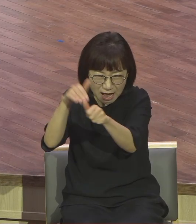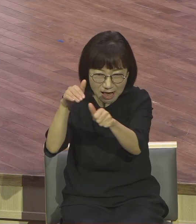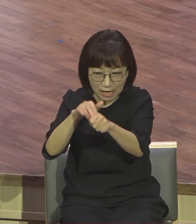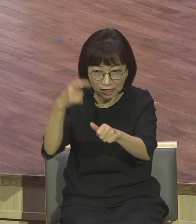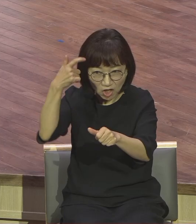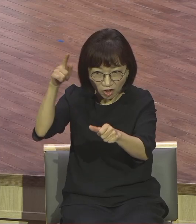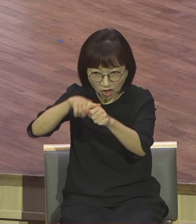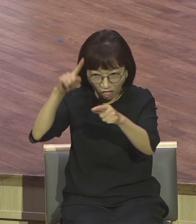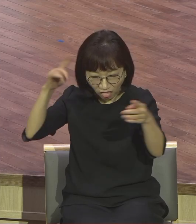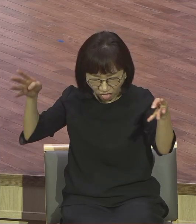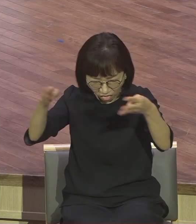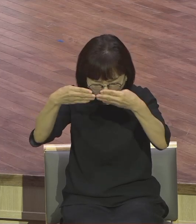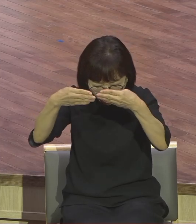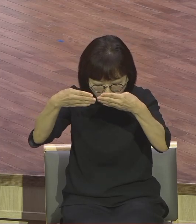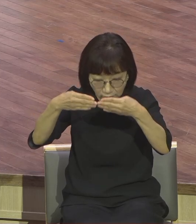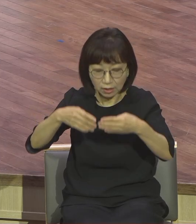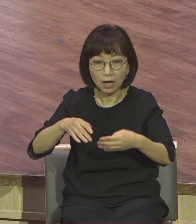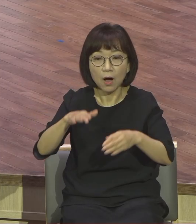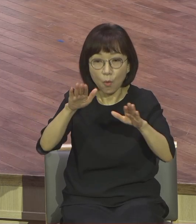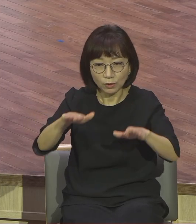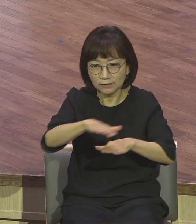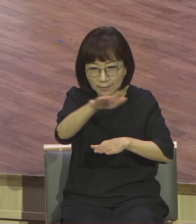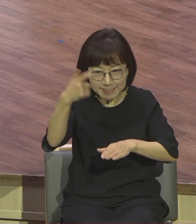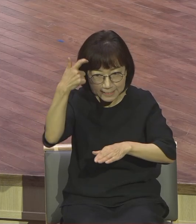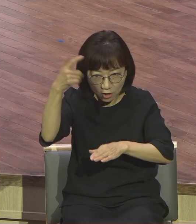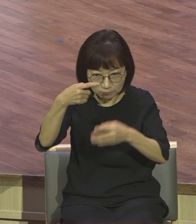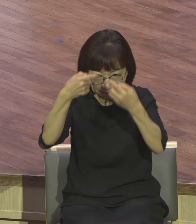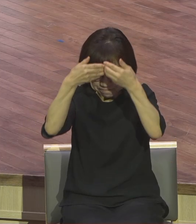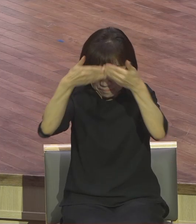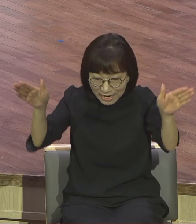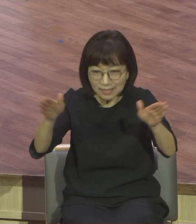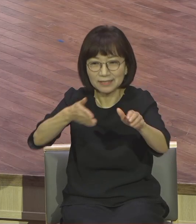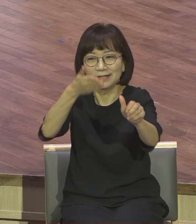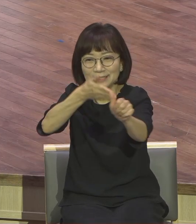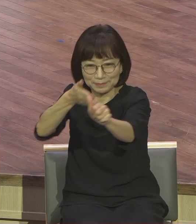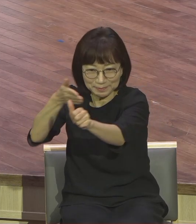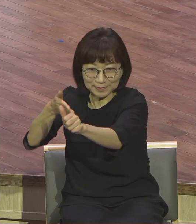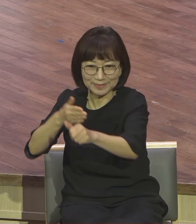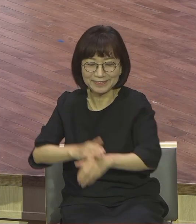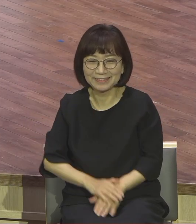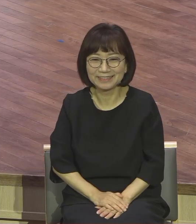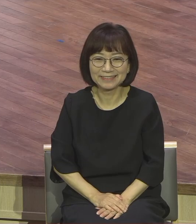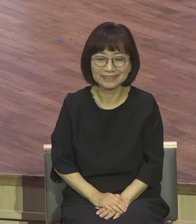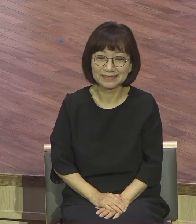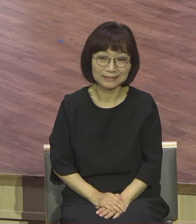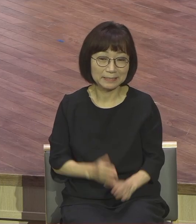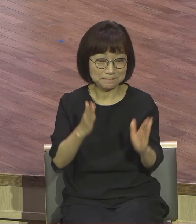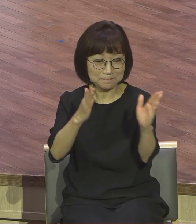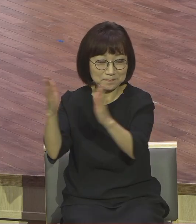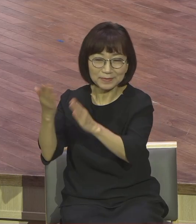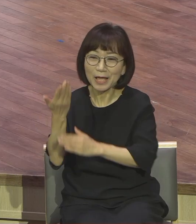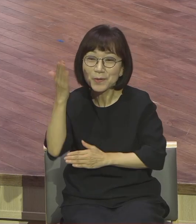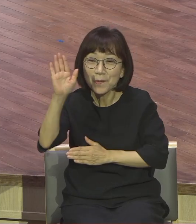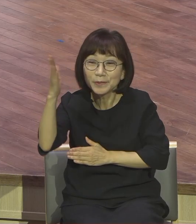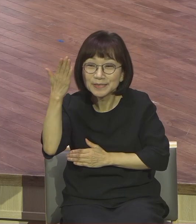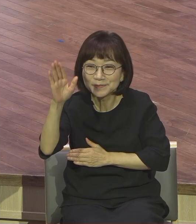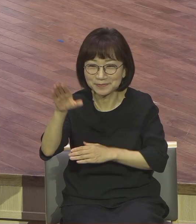정말 오늘 영의 눈 열리시길 바랍니다. 요즘은 모든 차에 네비게이션이 있어요. 네비게이션이 있어가지고